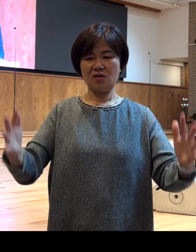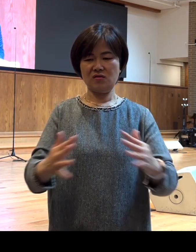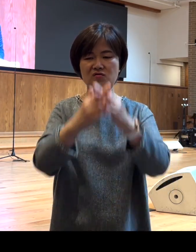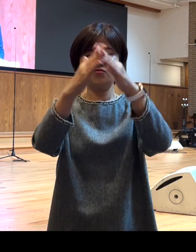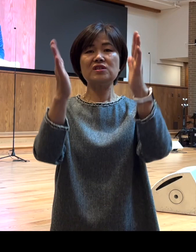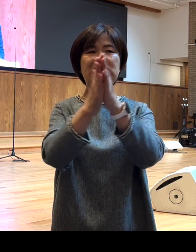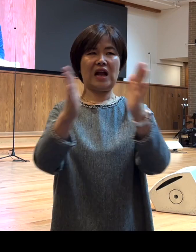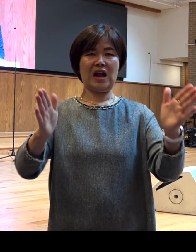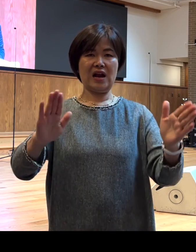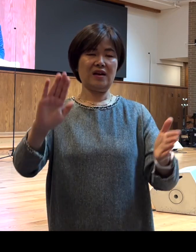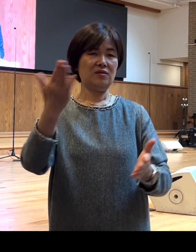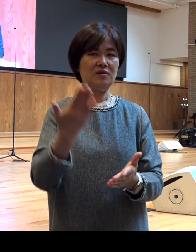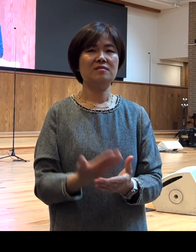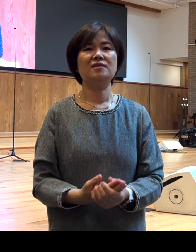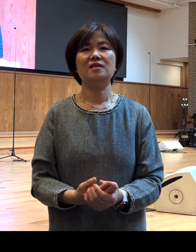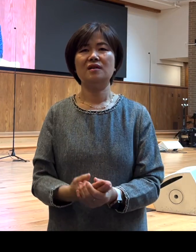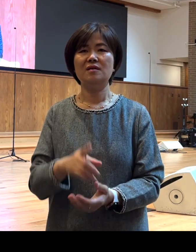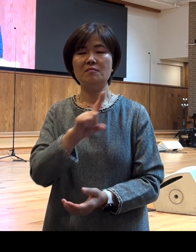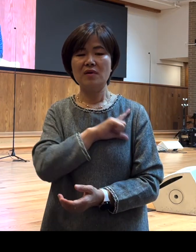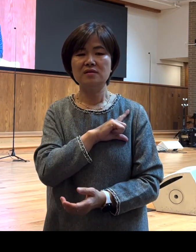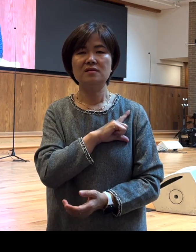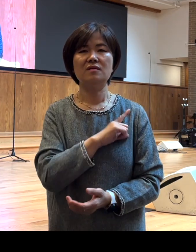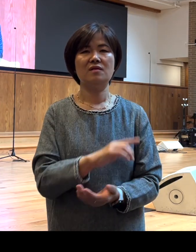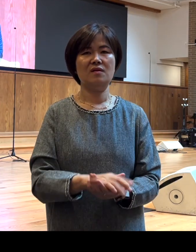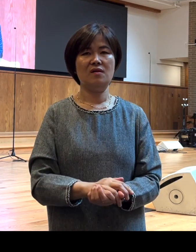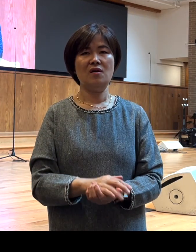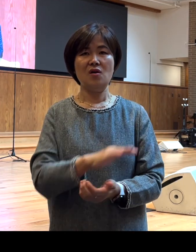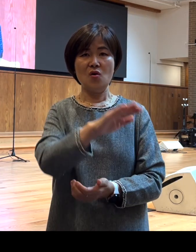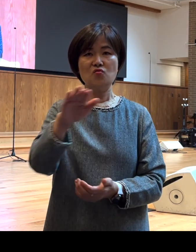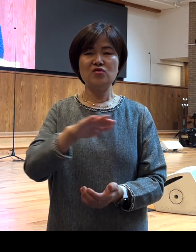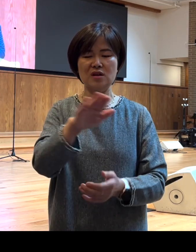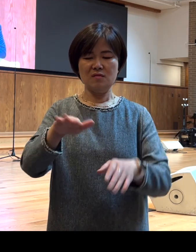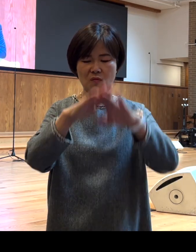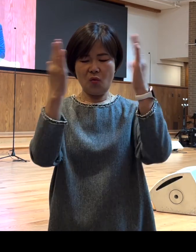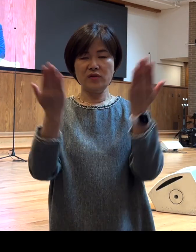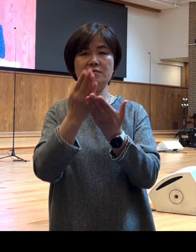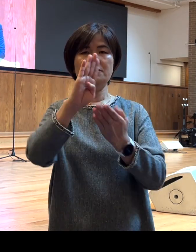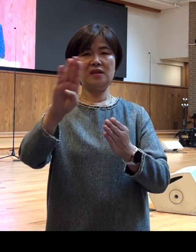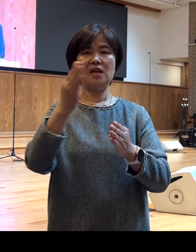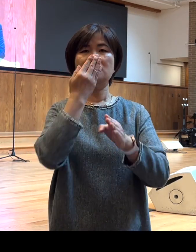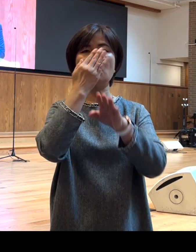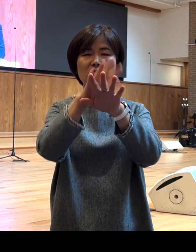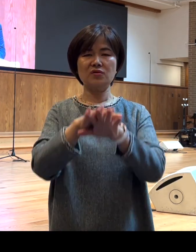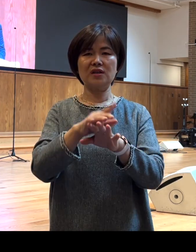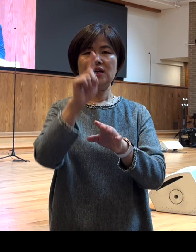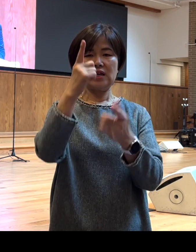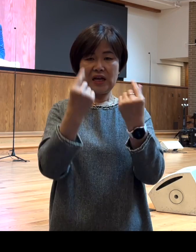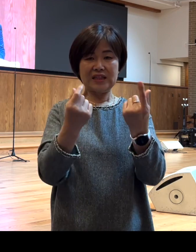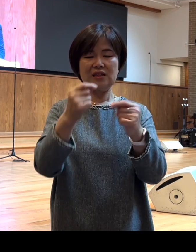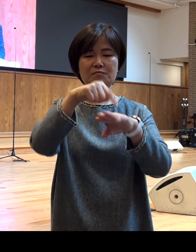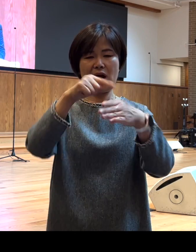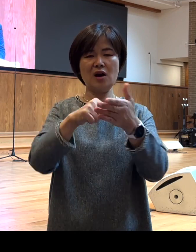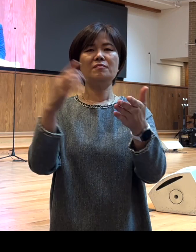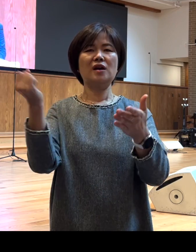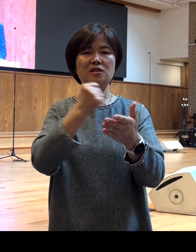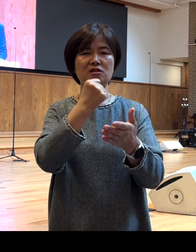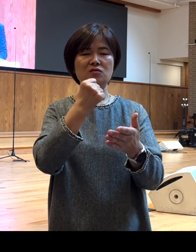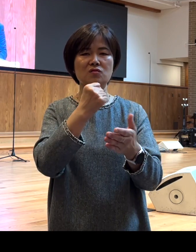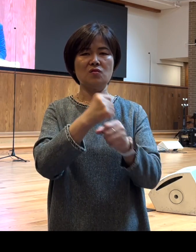여러분 먼저 우리 모든 베델의 성도들이 한 마음으로 여러분 성령의